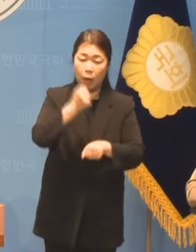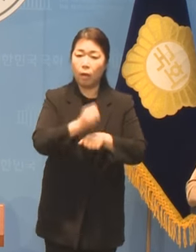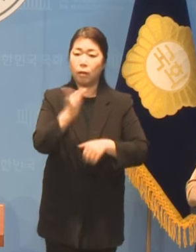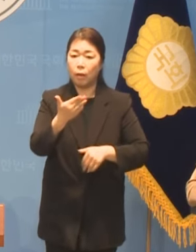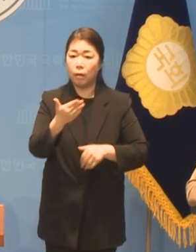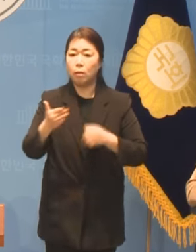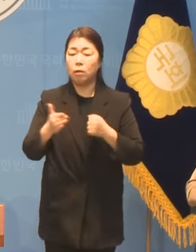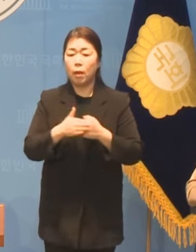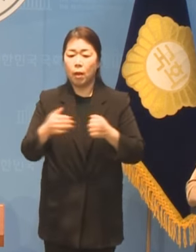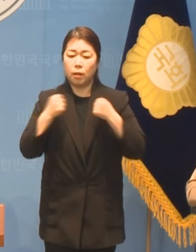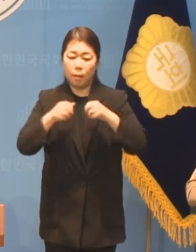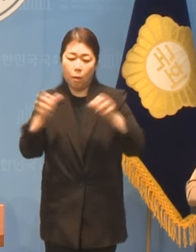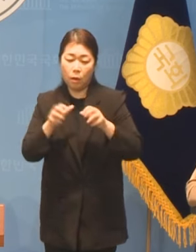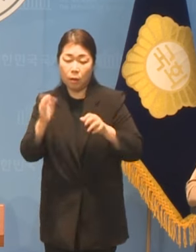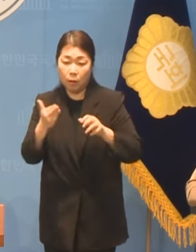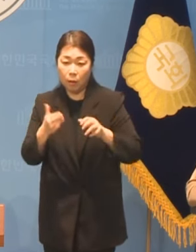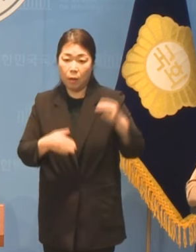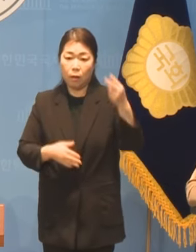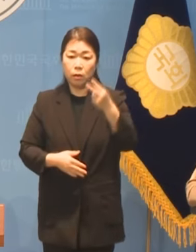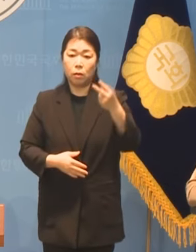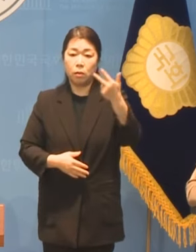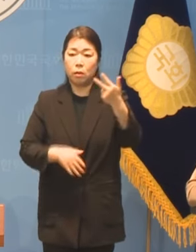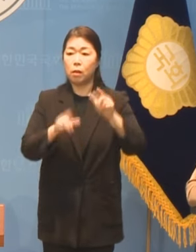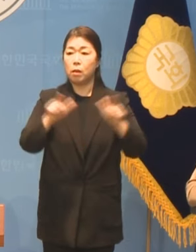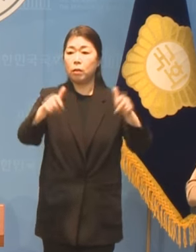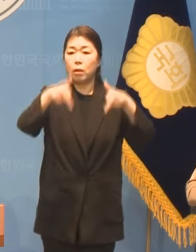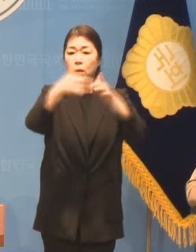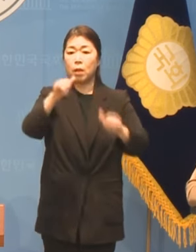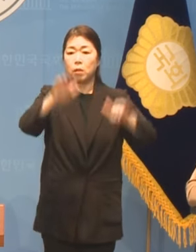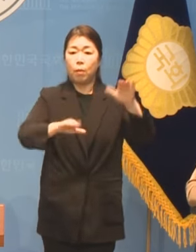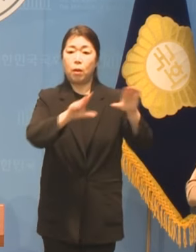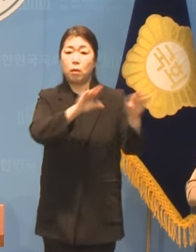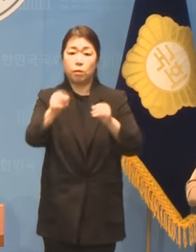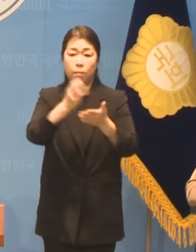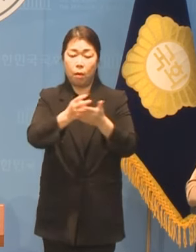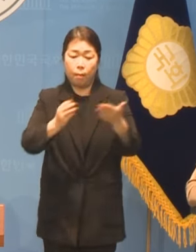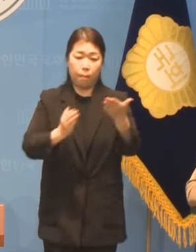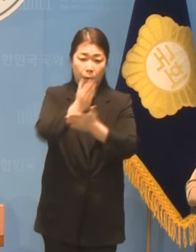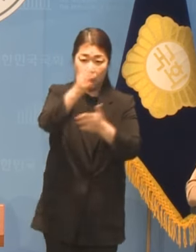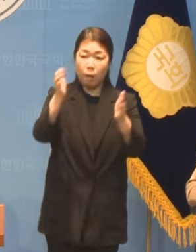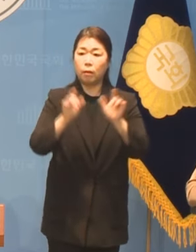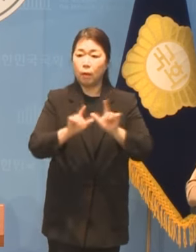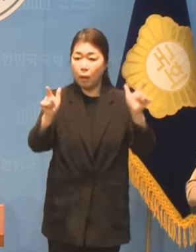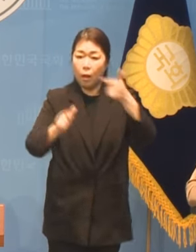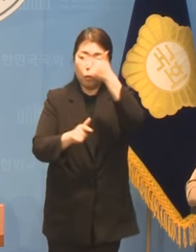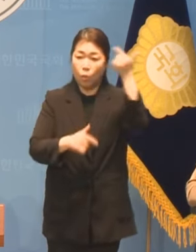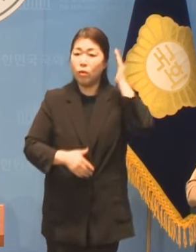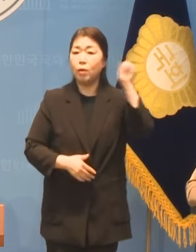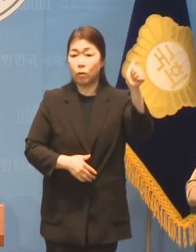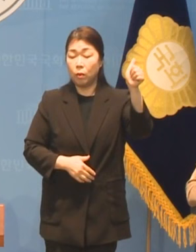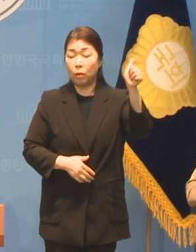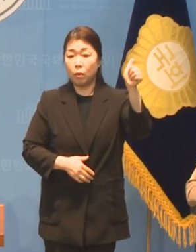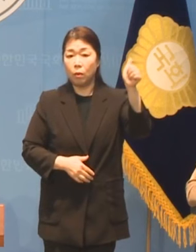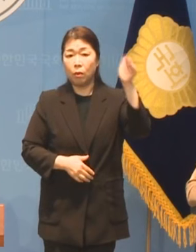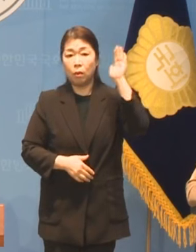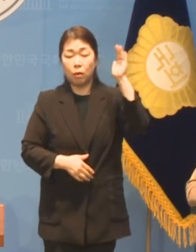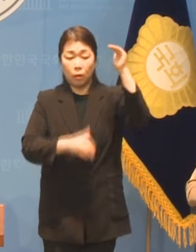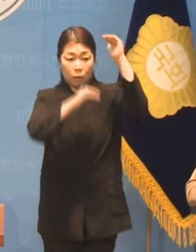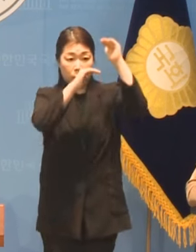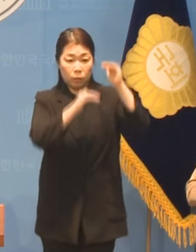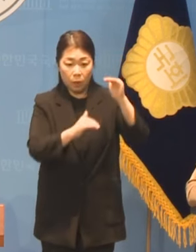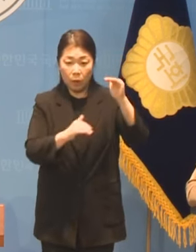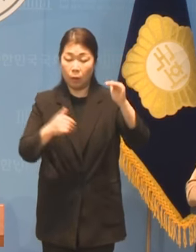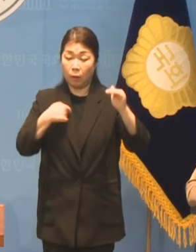2007년 장애인 차별금지법이 통과되던 날 하신 말씀입니다 어린 저는 그 말에 가슴이